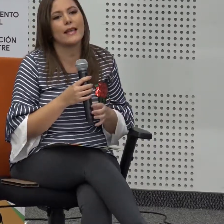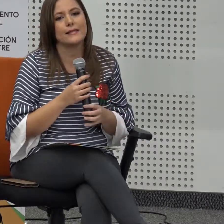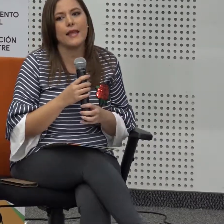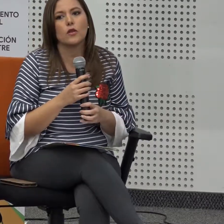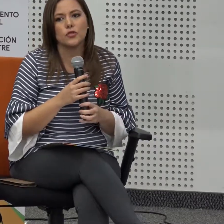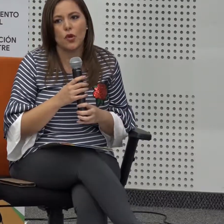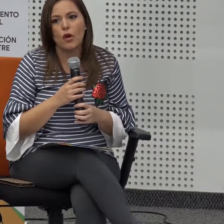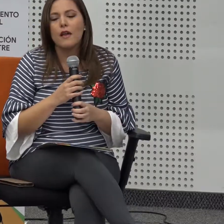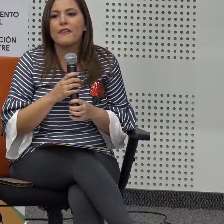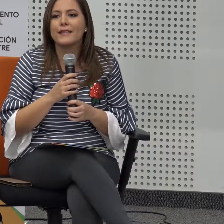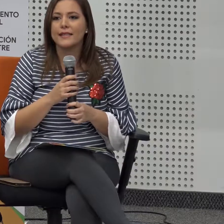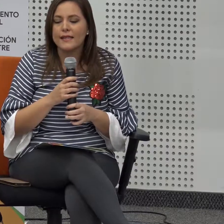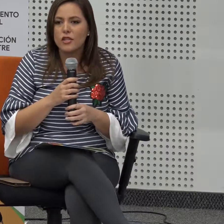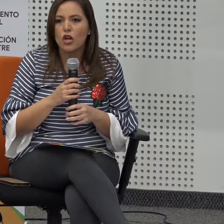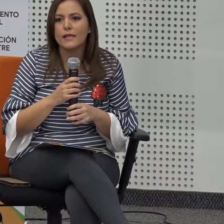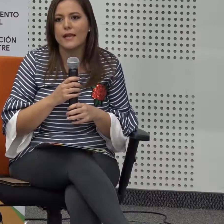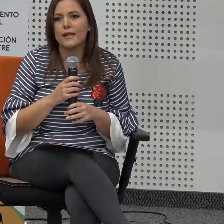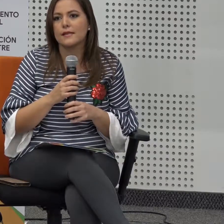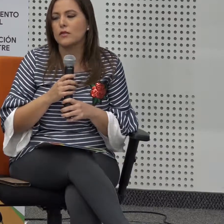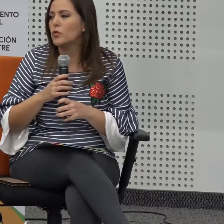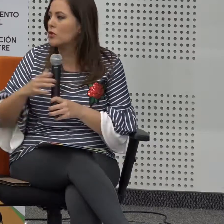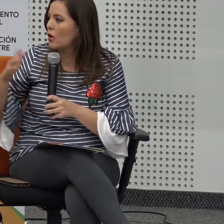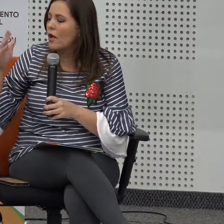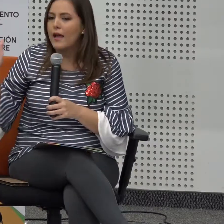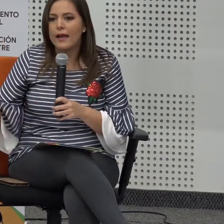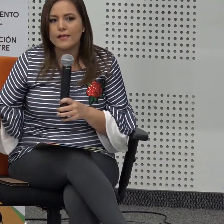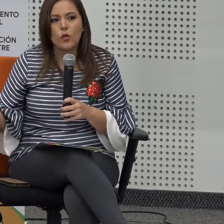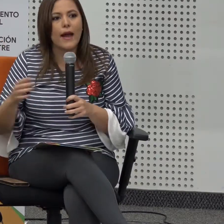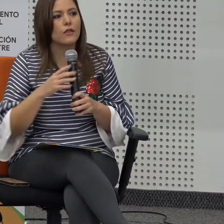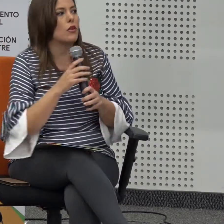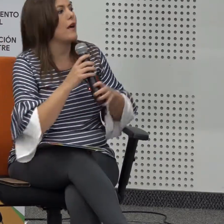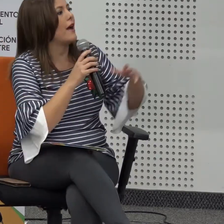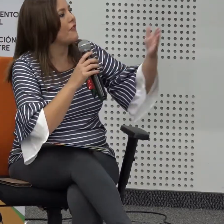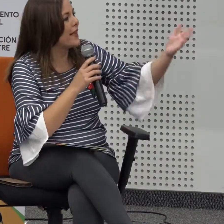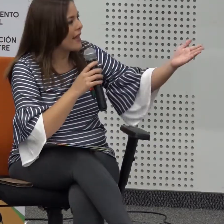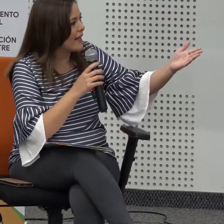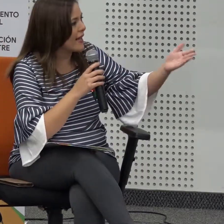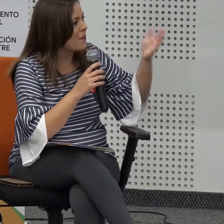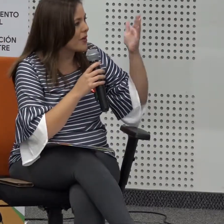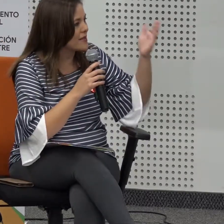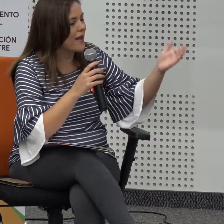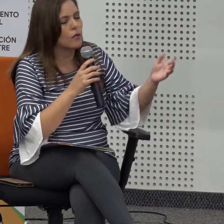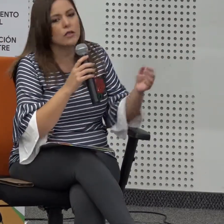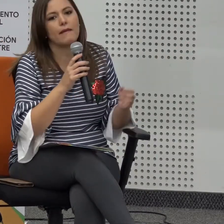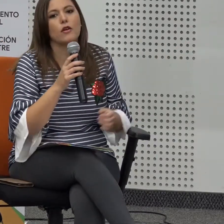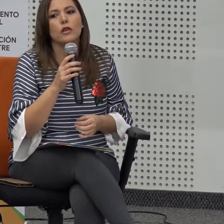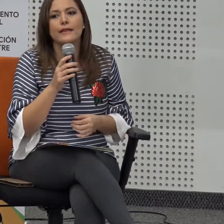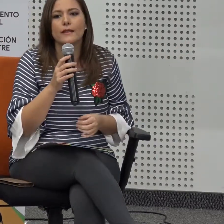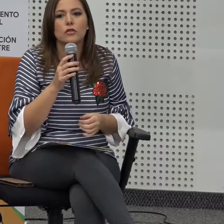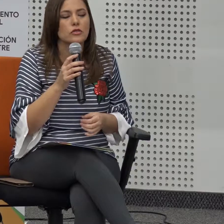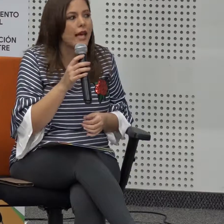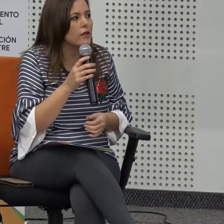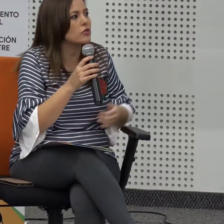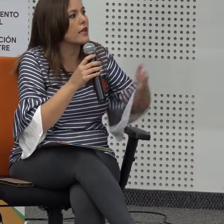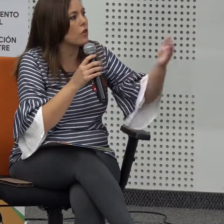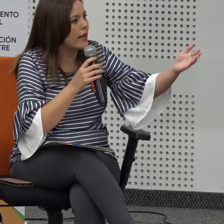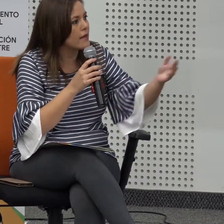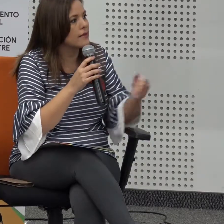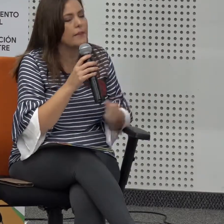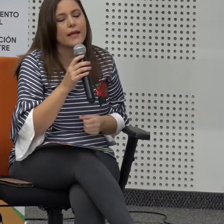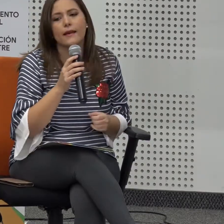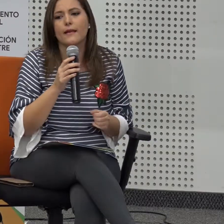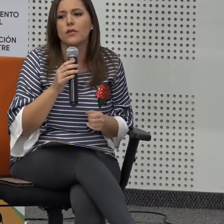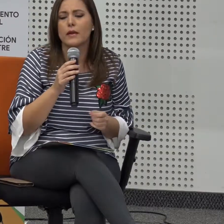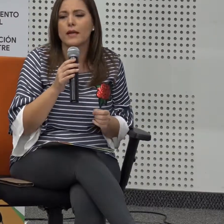de esta inclusión felicitaciones al instituto a estuardo a fe y alegría por ese arduo trabajo de tantos años al